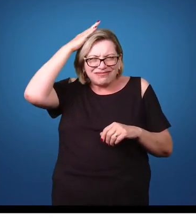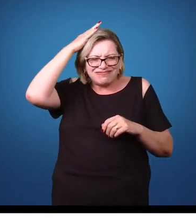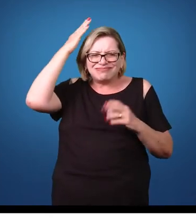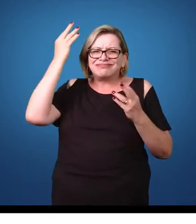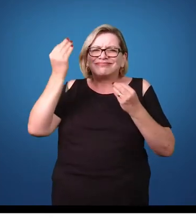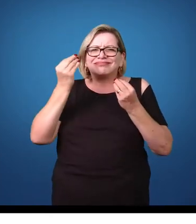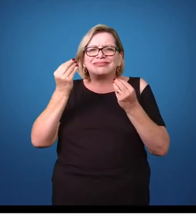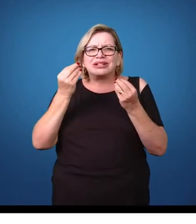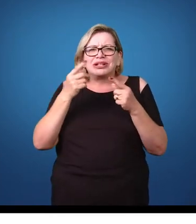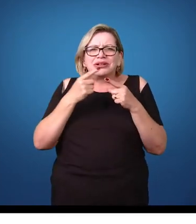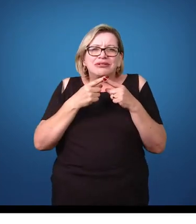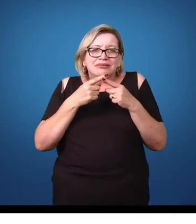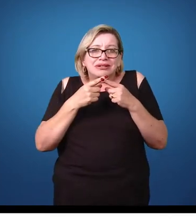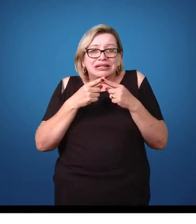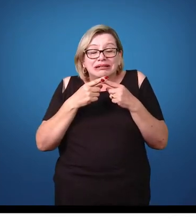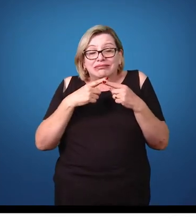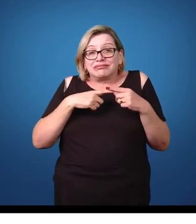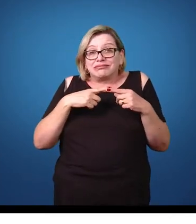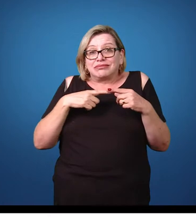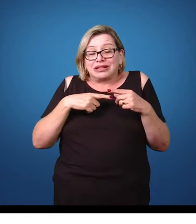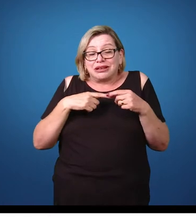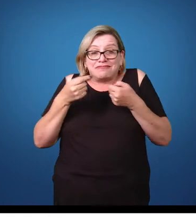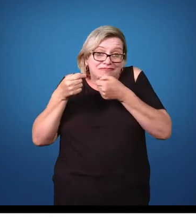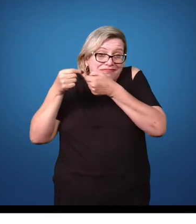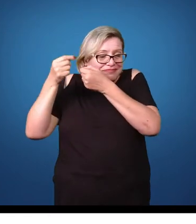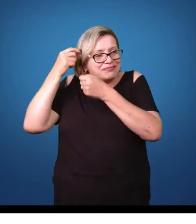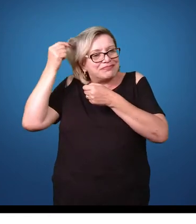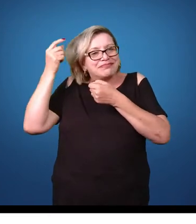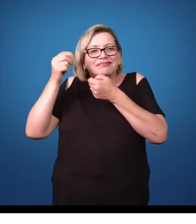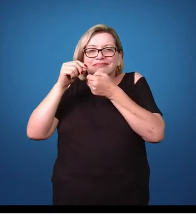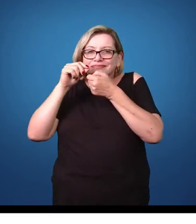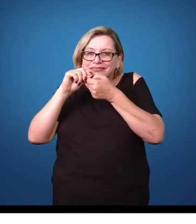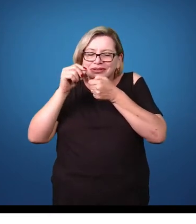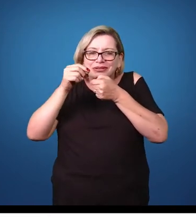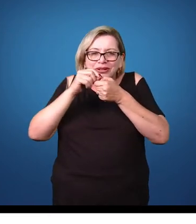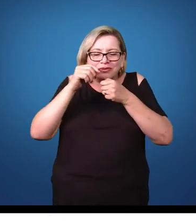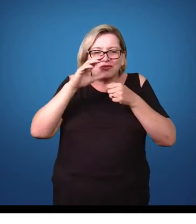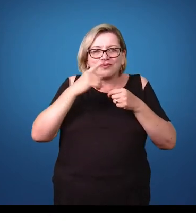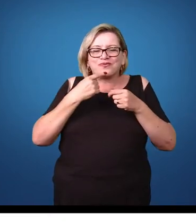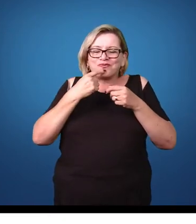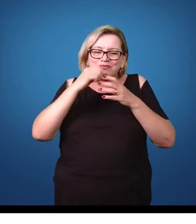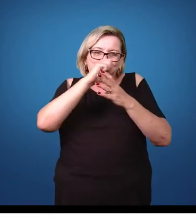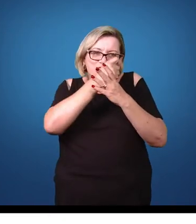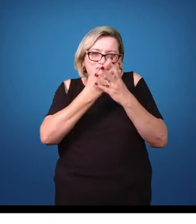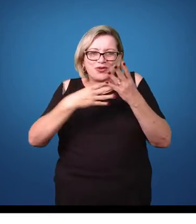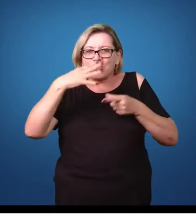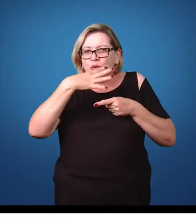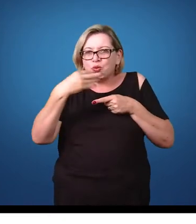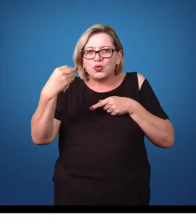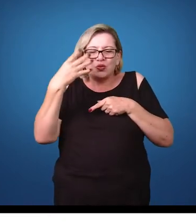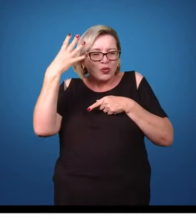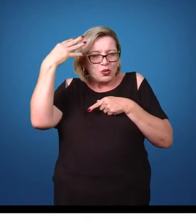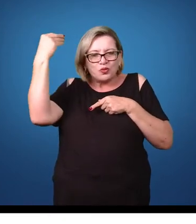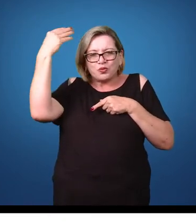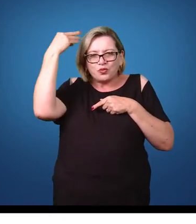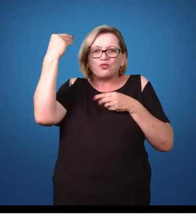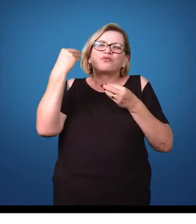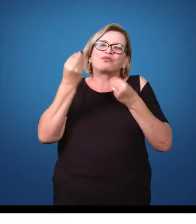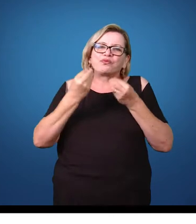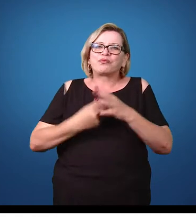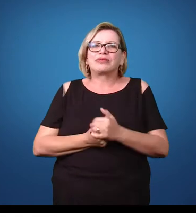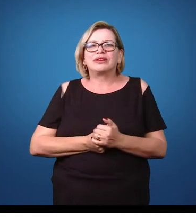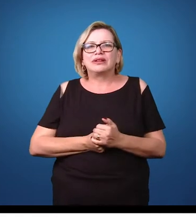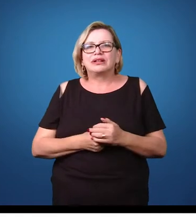do couro cabeludo por conta da ação desse piolho pelo ato de estar sugando sangue na